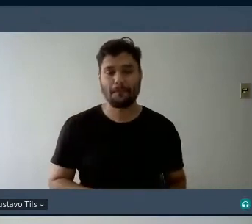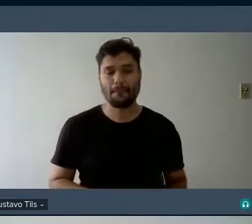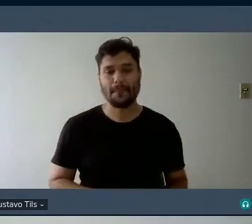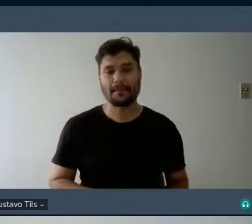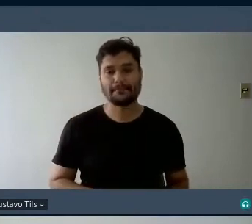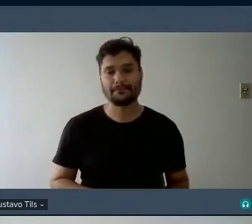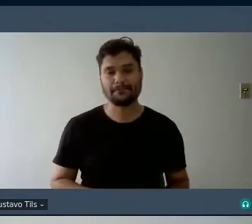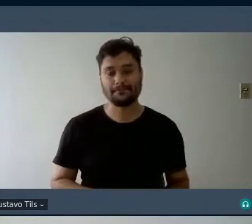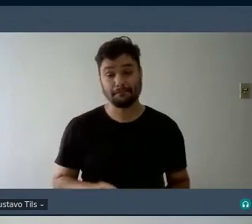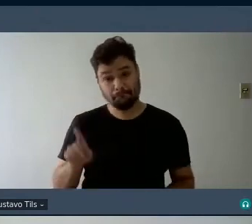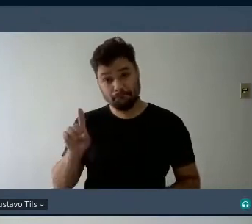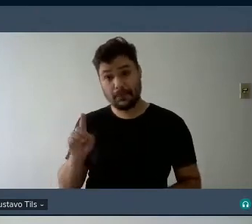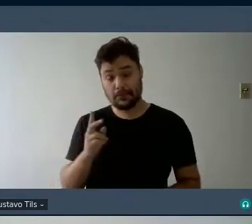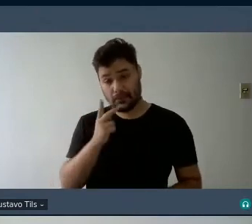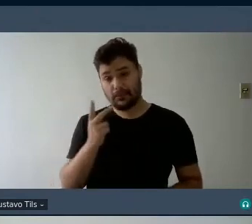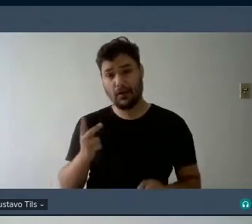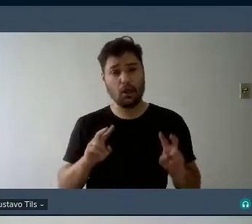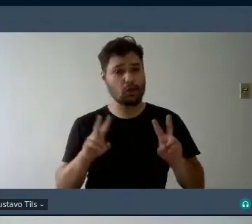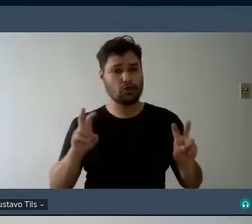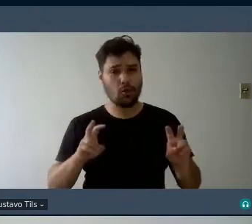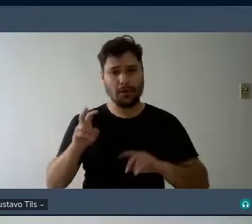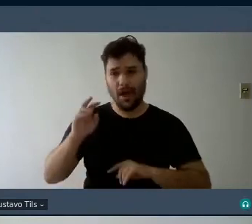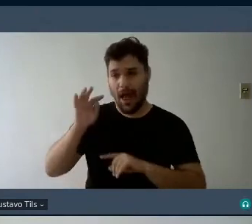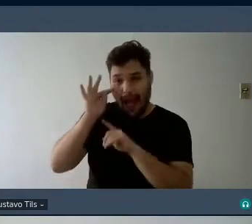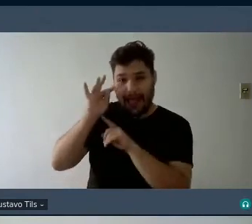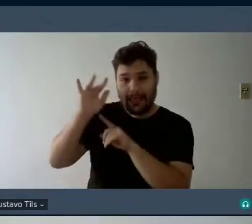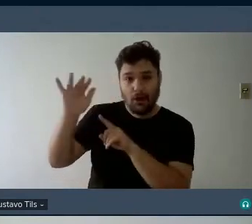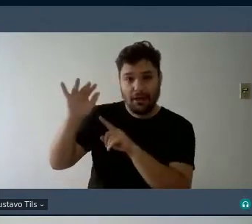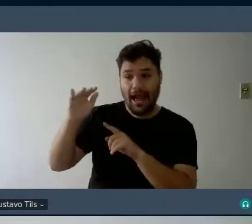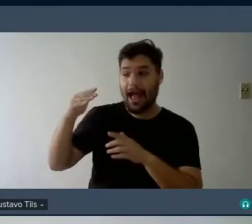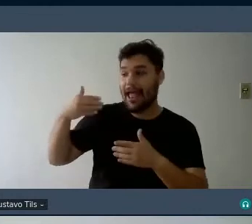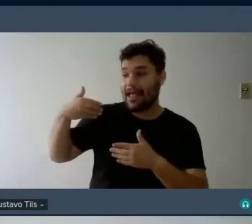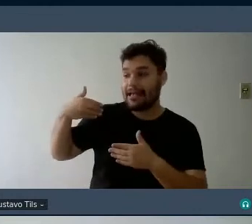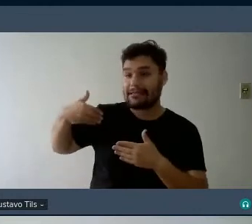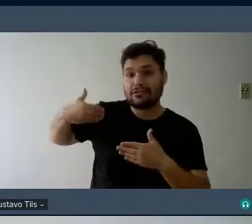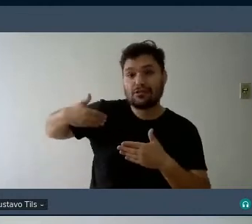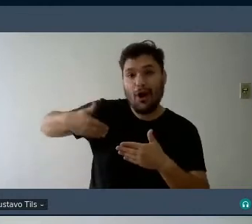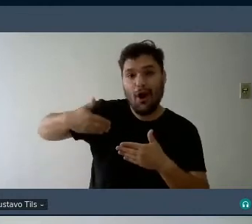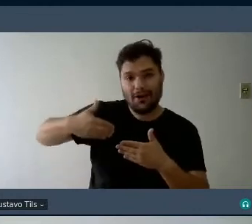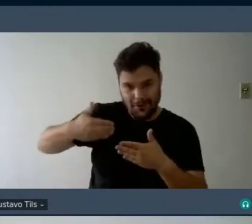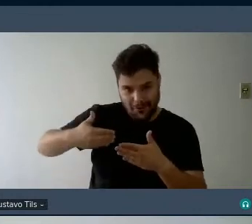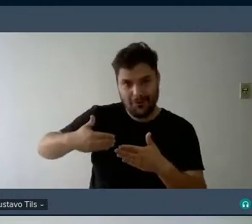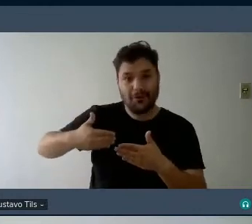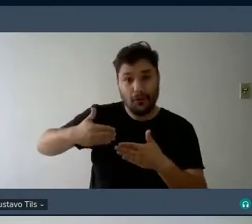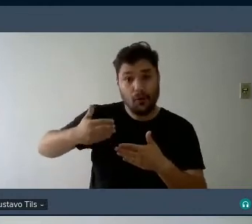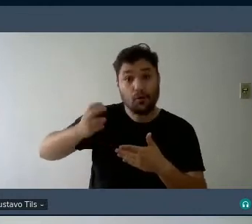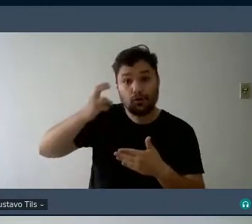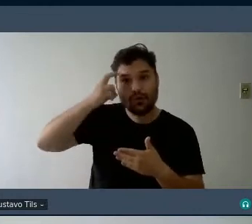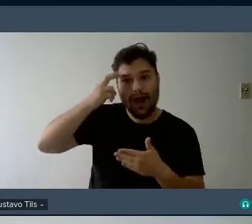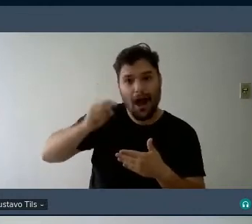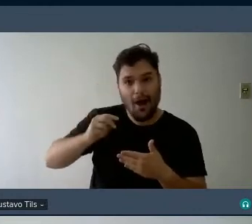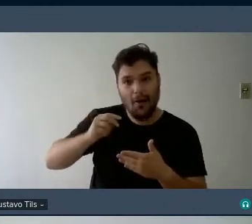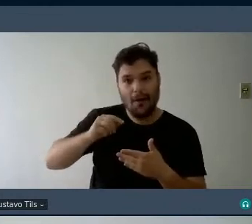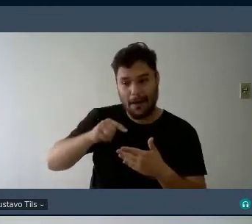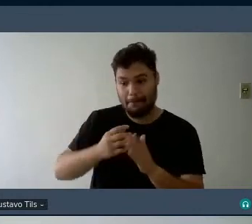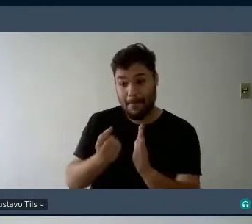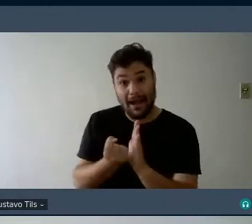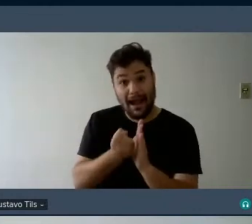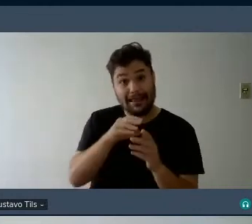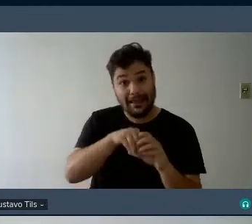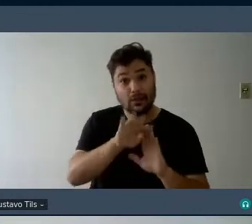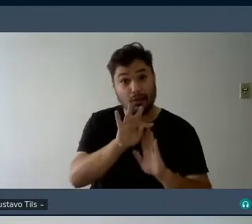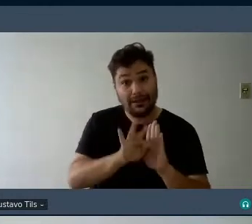pontuação que você fez da teoria histórico-cultural do lugar político de Tatiane político do texto é extremamente importante